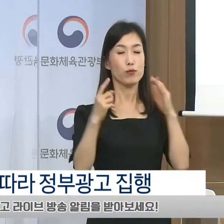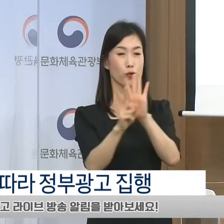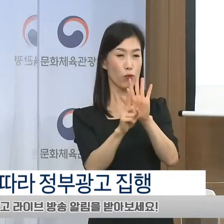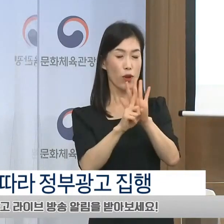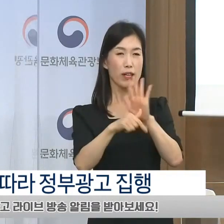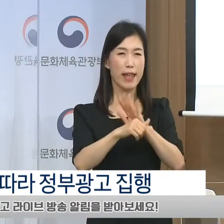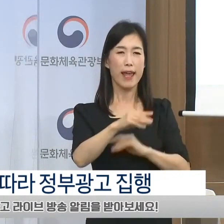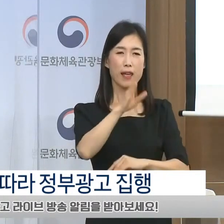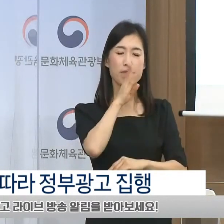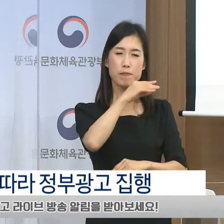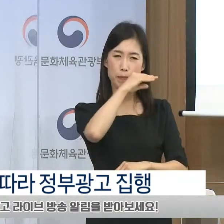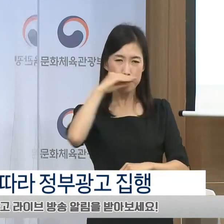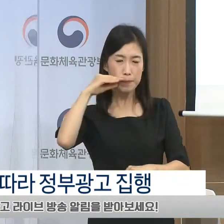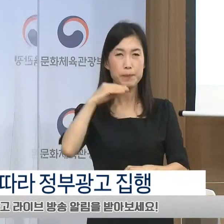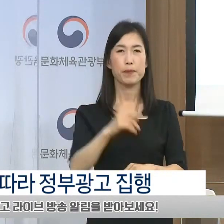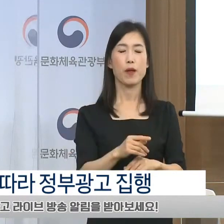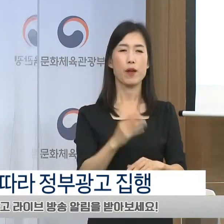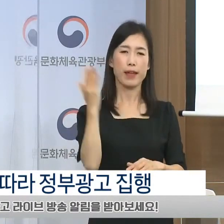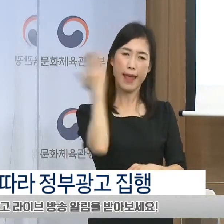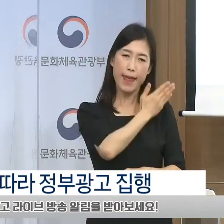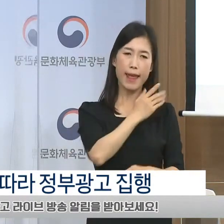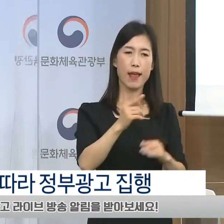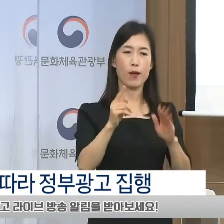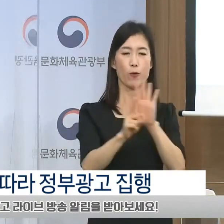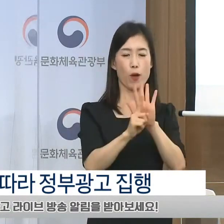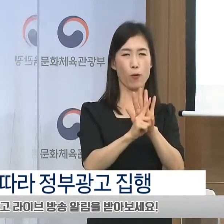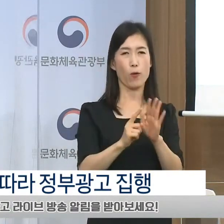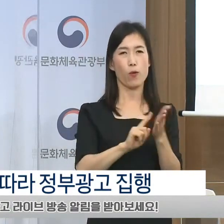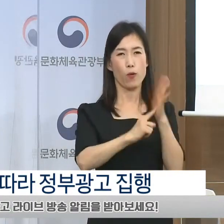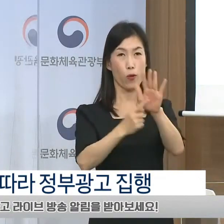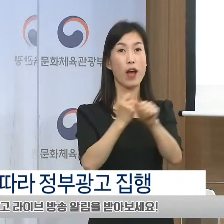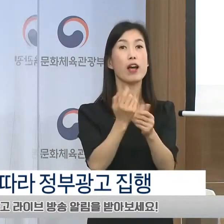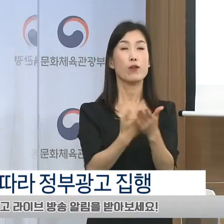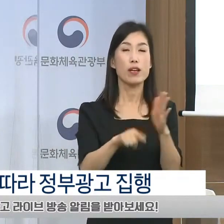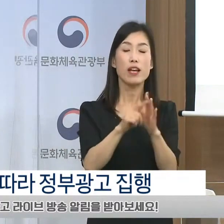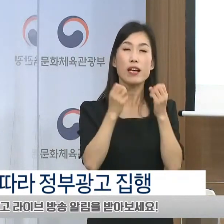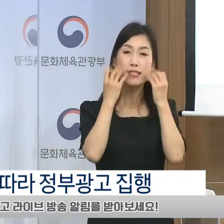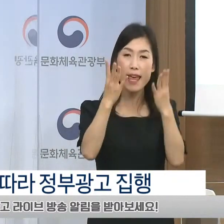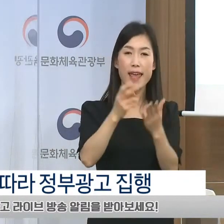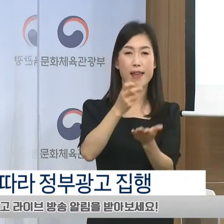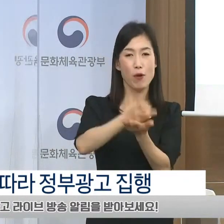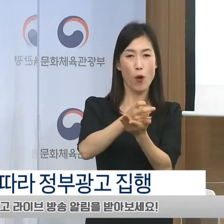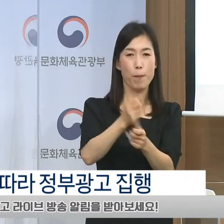방식으로 집행될 수 있도록 새로운 제도 정착에 최선을 다하도록 하겠습니다. 기상캐스터 배혜지